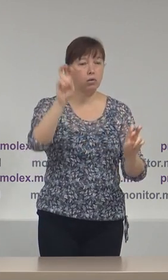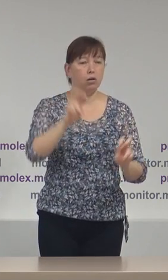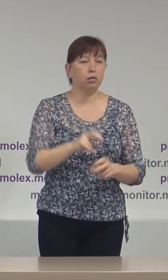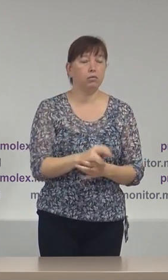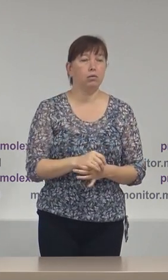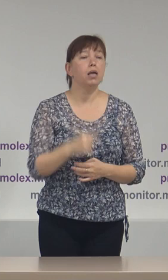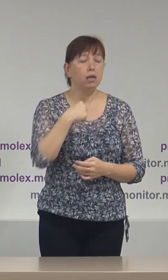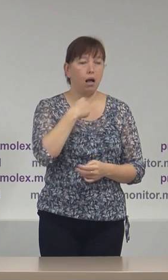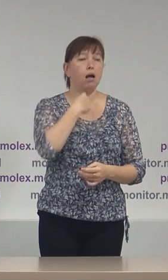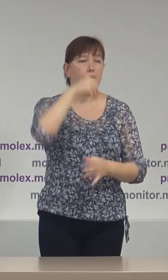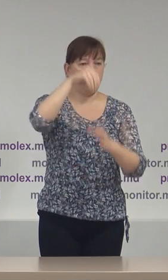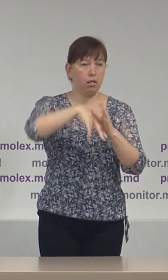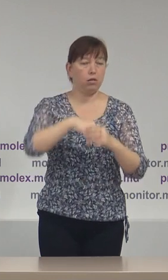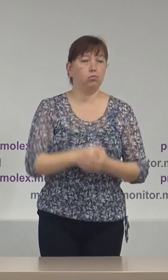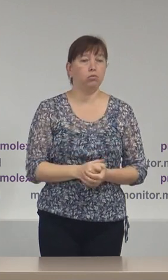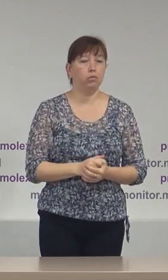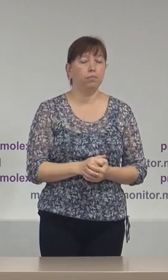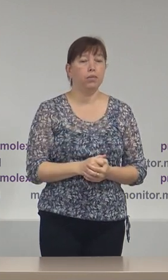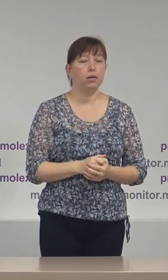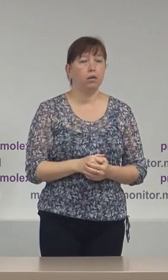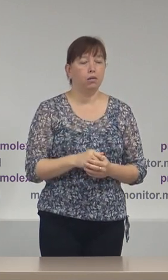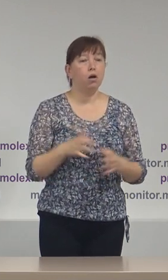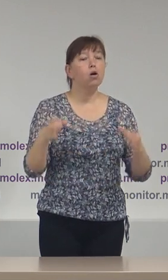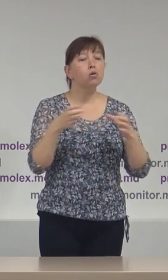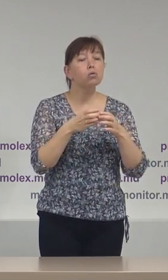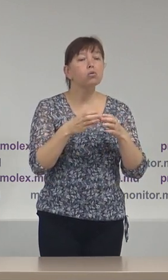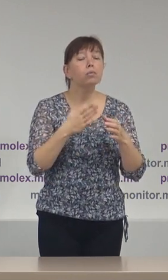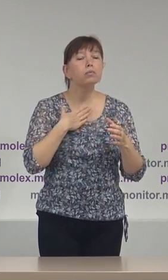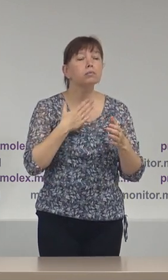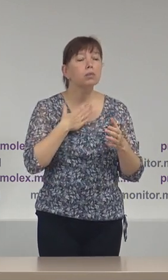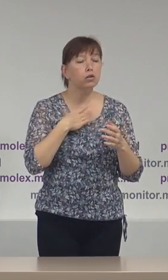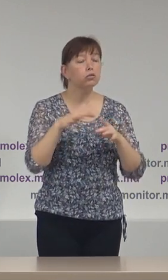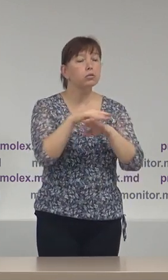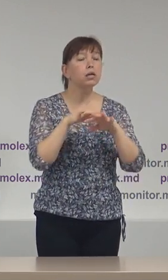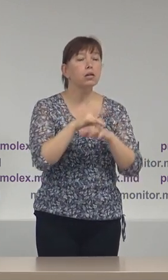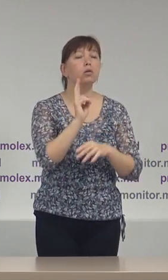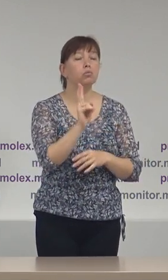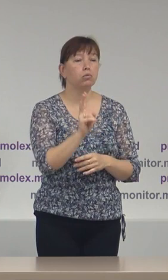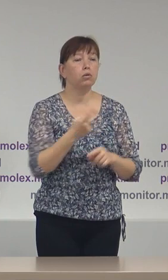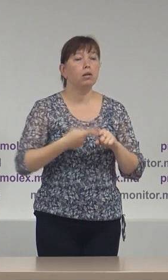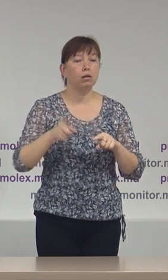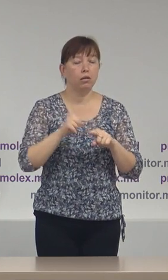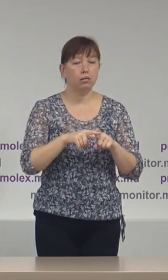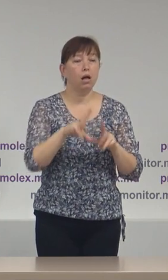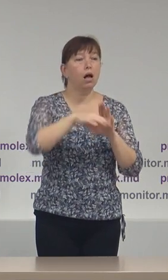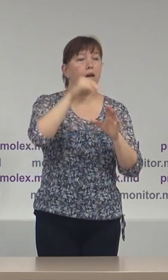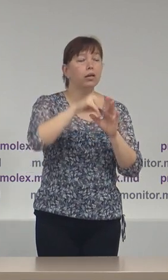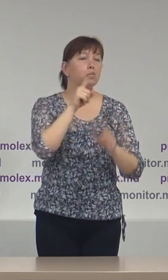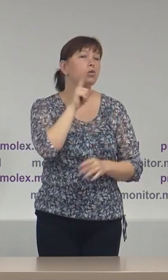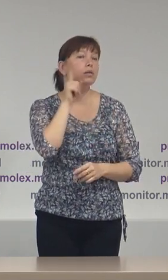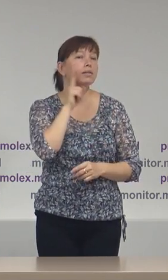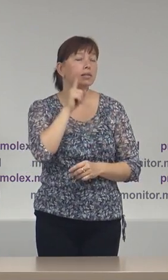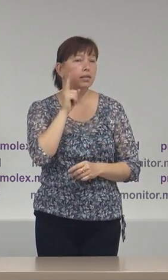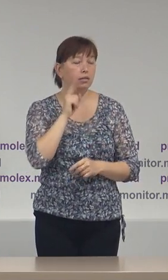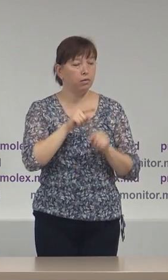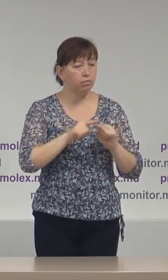Ai vot grupul țintă a campaniei noastre de informare sunt alegătorii tineri